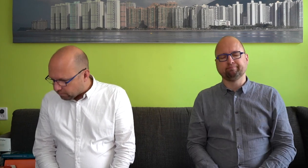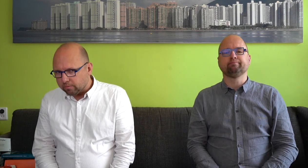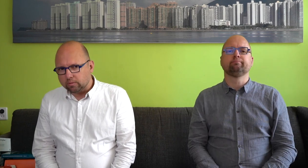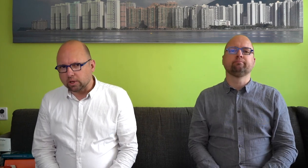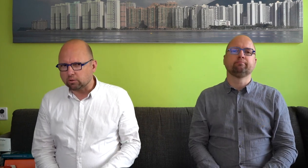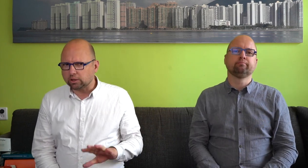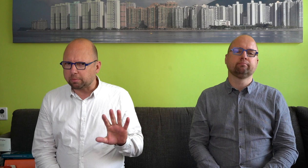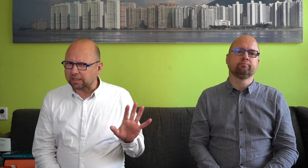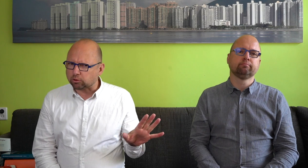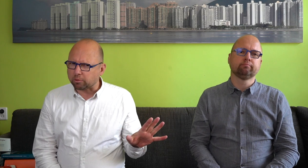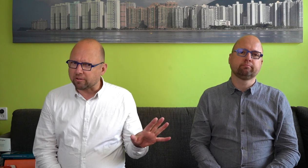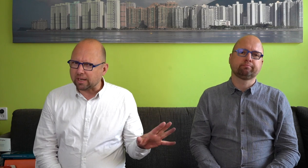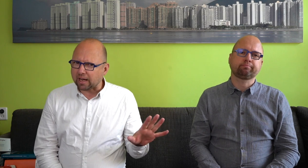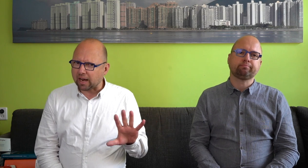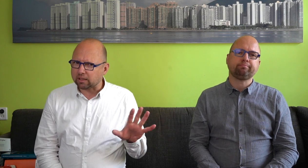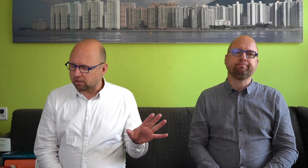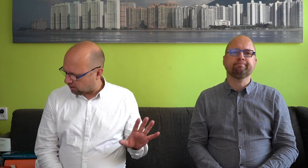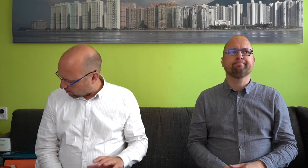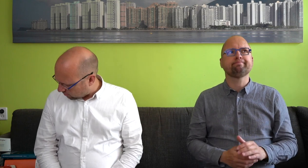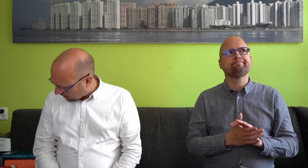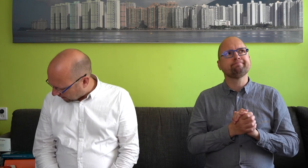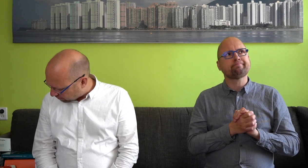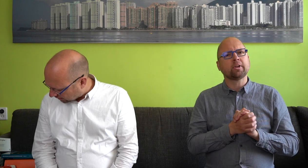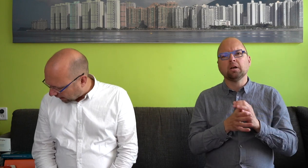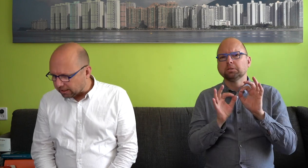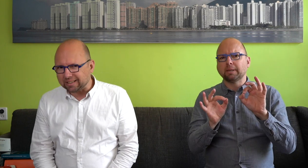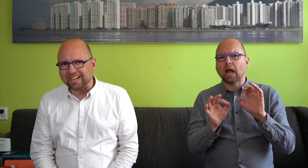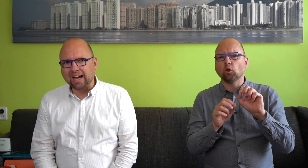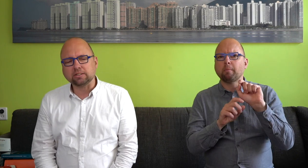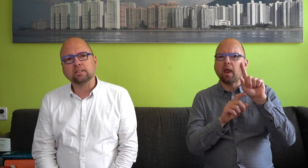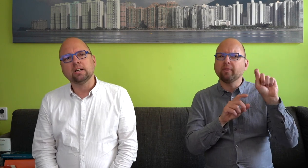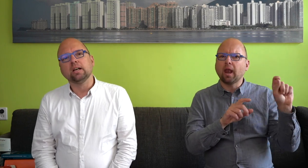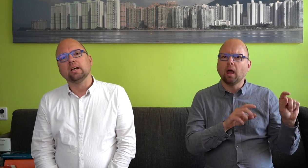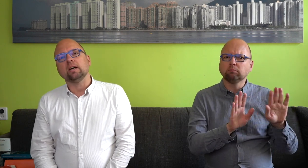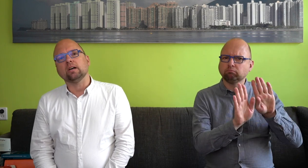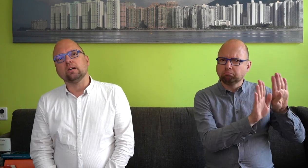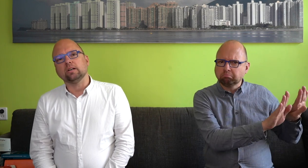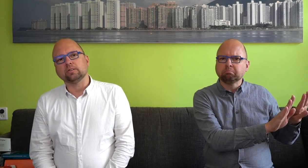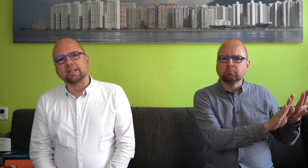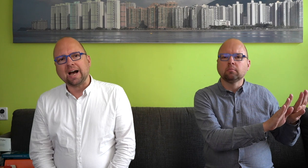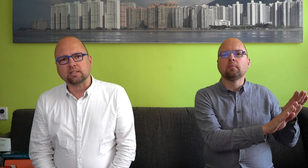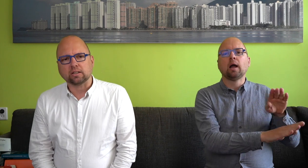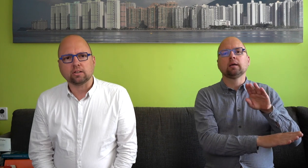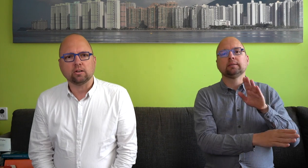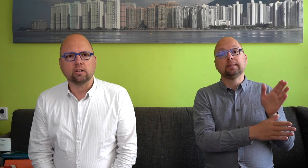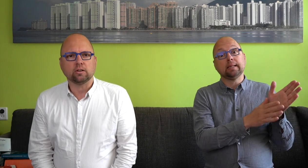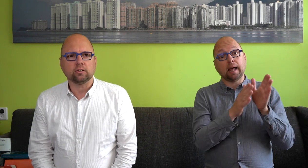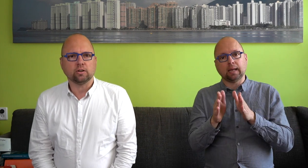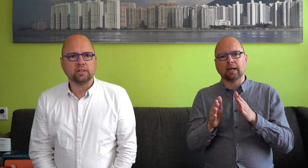Er is nog iets speciaals op de Antillen, dat laat ik even terzijde. En daarnaast is wat later het